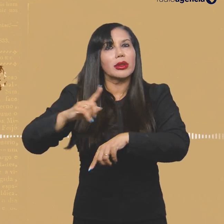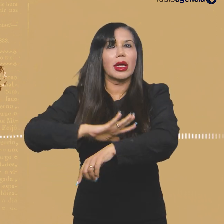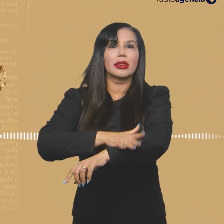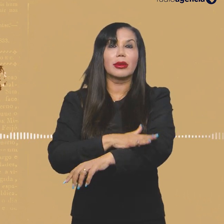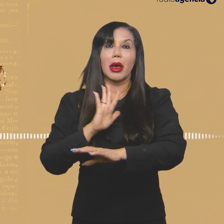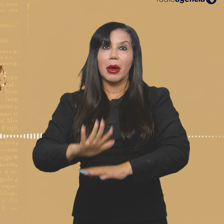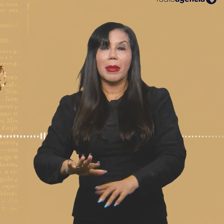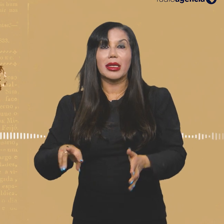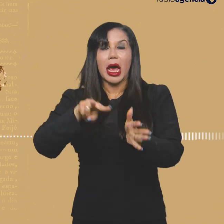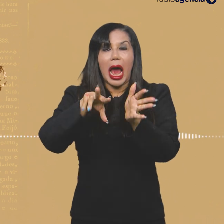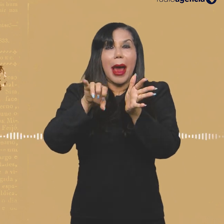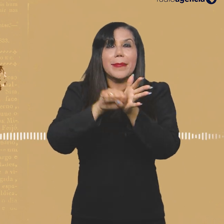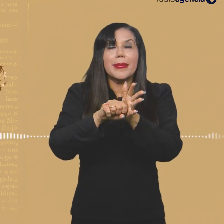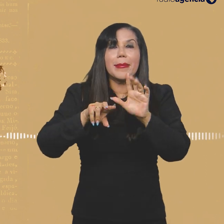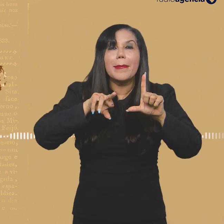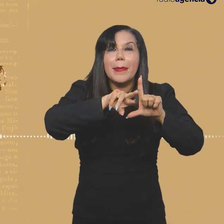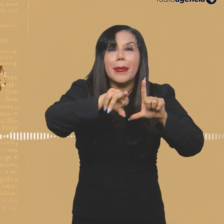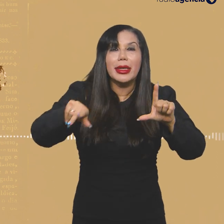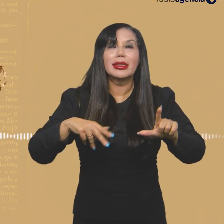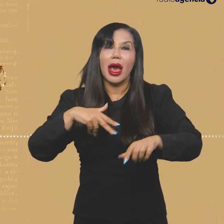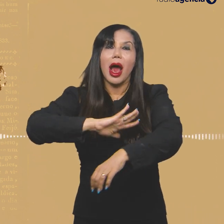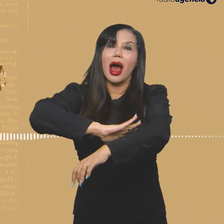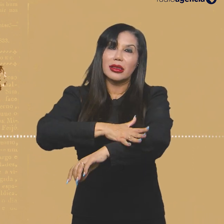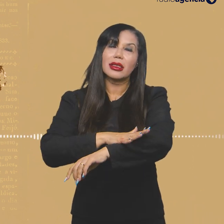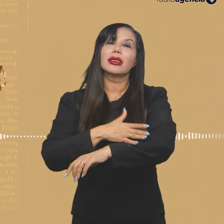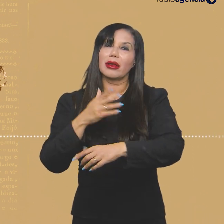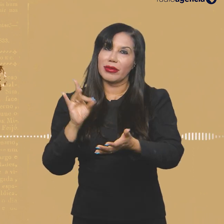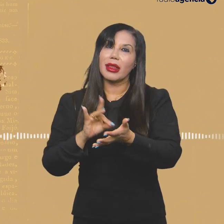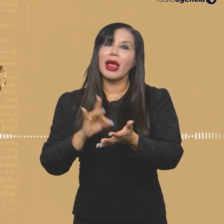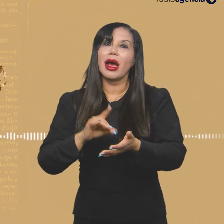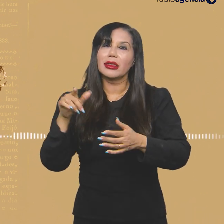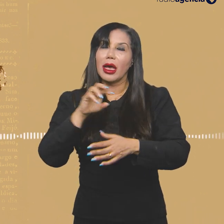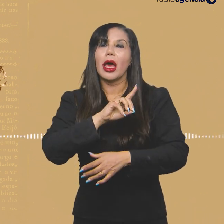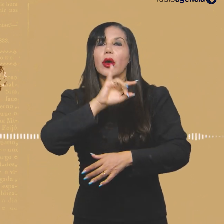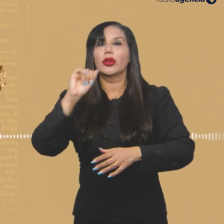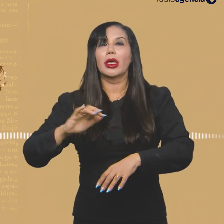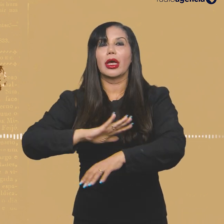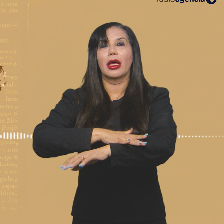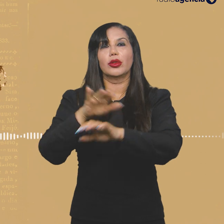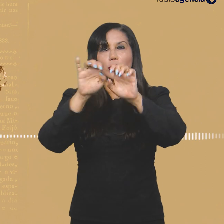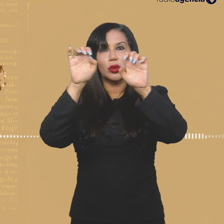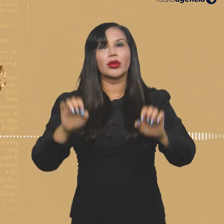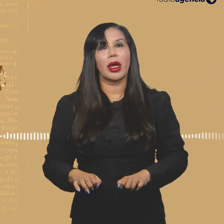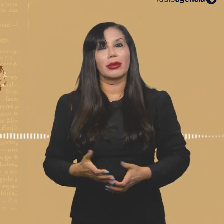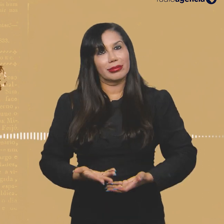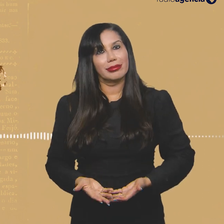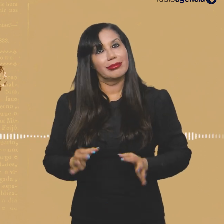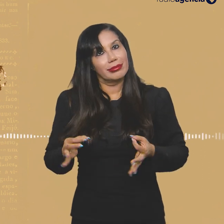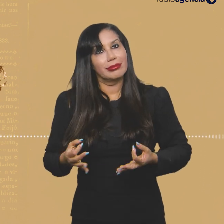história, a mídia hegemônica, a grande mídia, ela é uma mídia que é racista e que contribuiu para isso que a gente tem chamado, hoje em dia, de racismo estrutural, né?